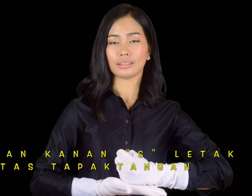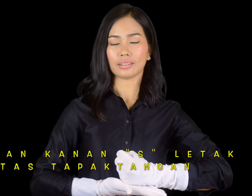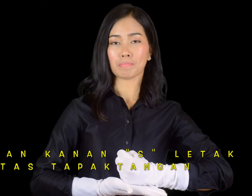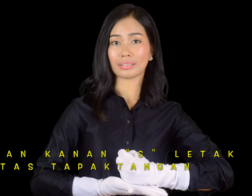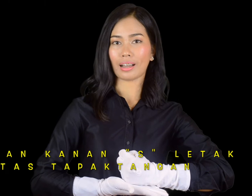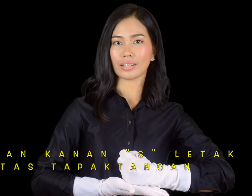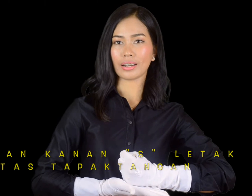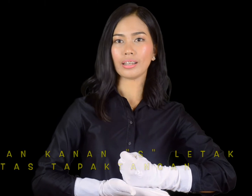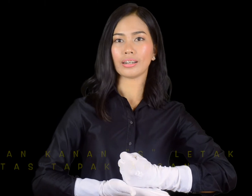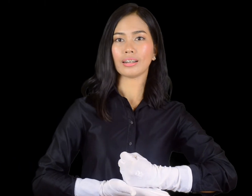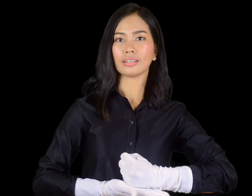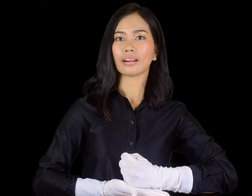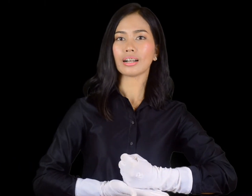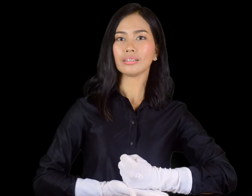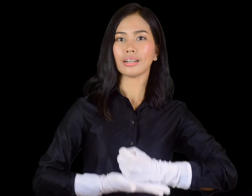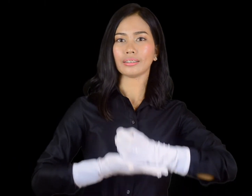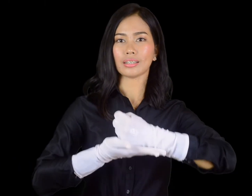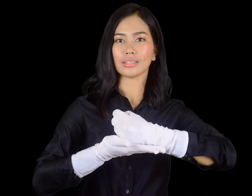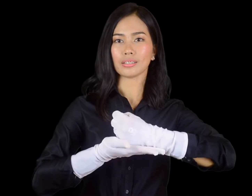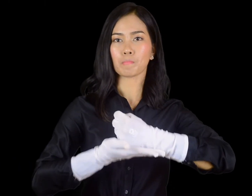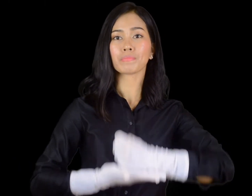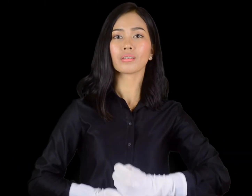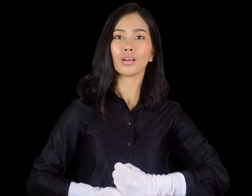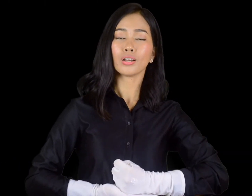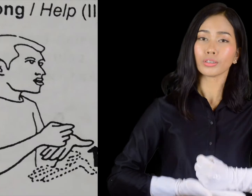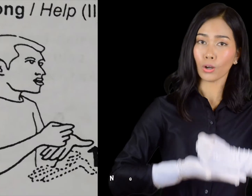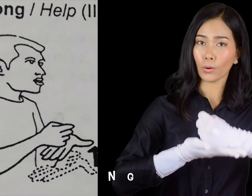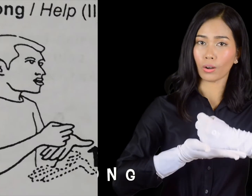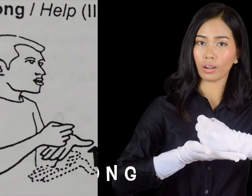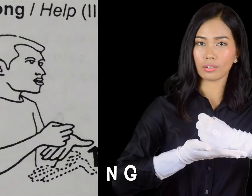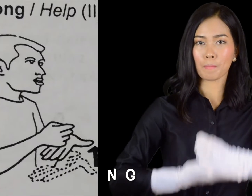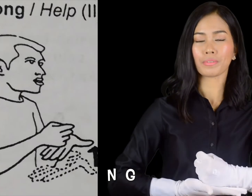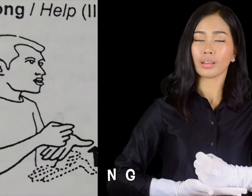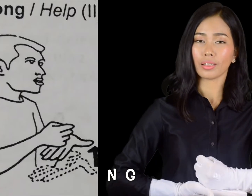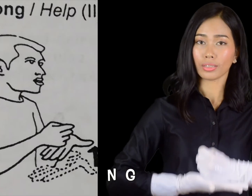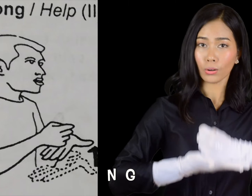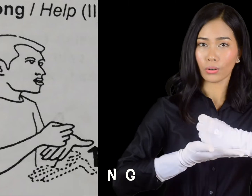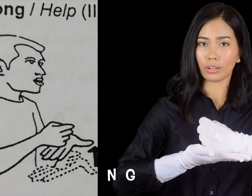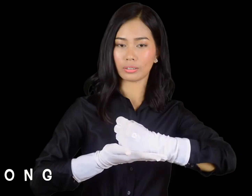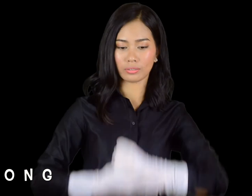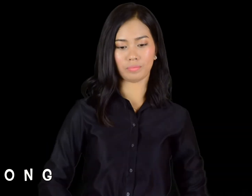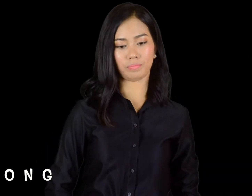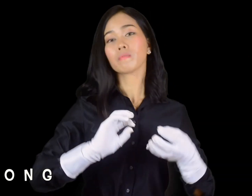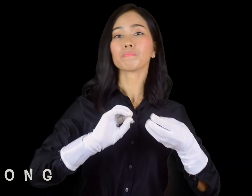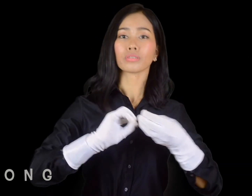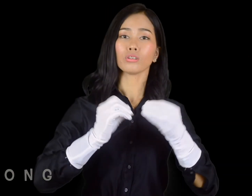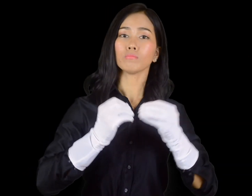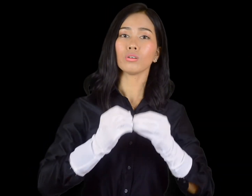tapak tangan kiri, dan gerakan ke atas. Tolong. Tolong. Nomor